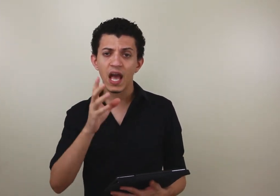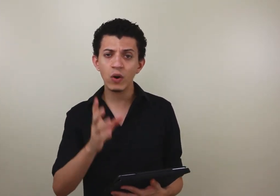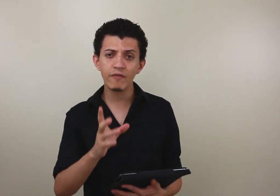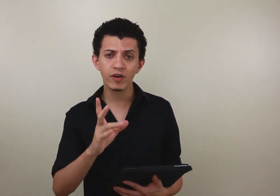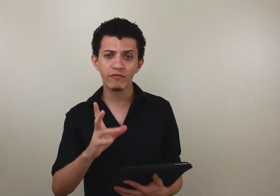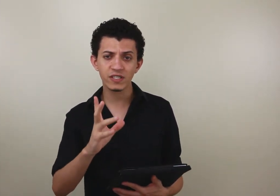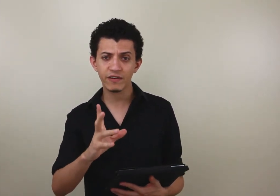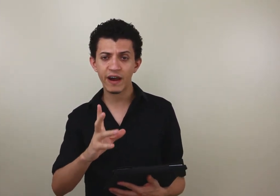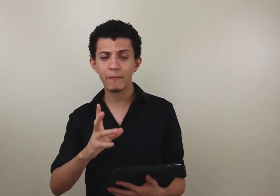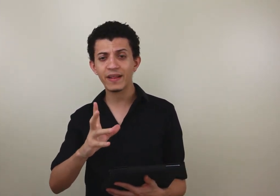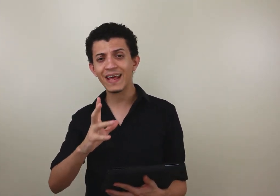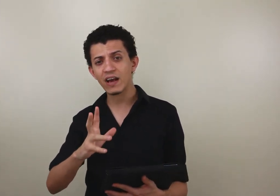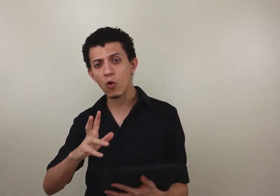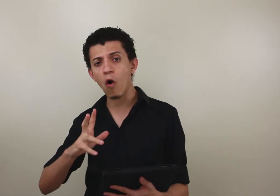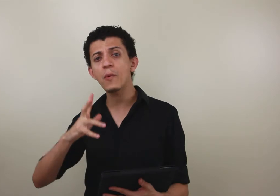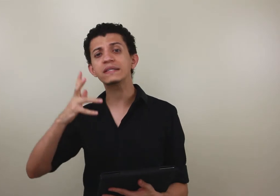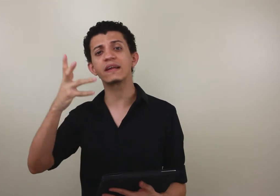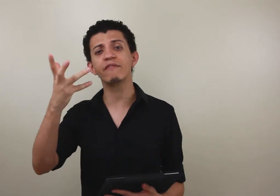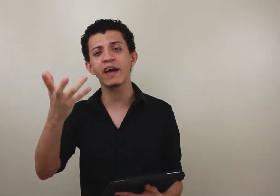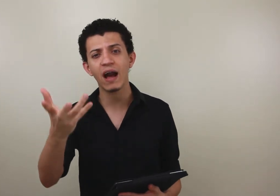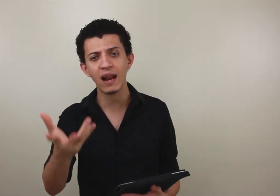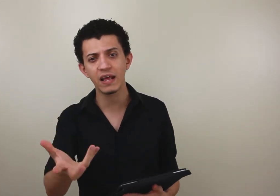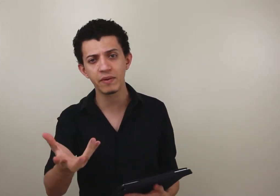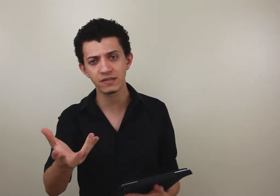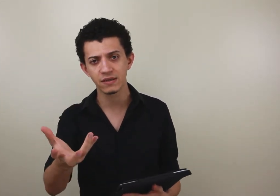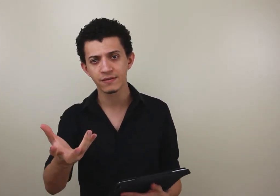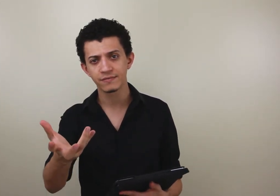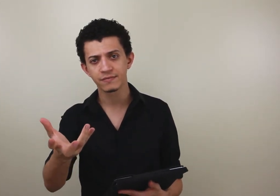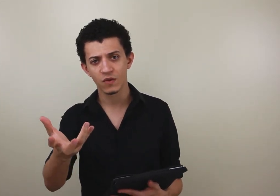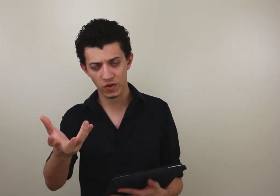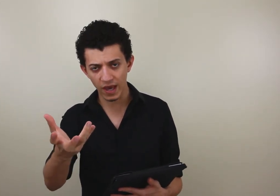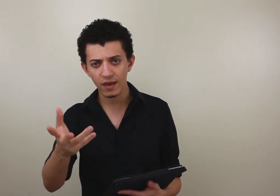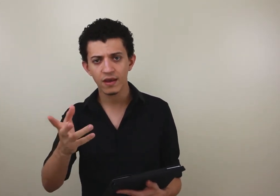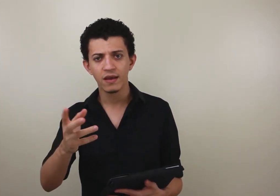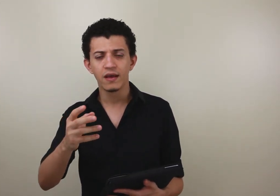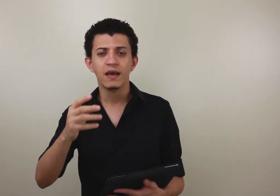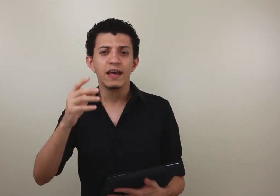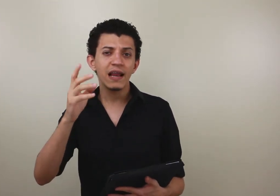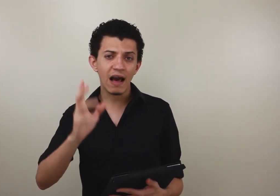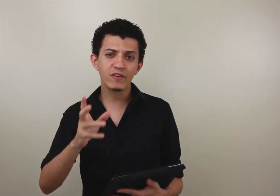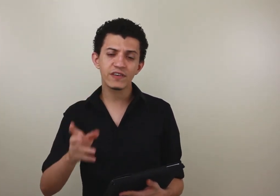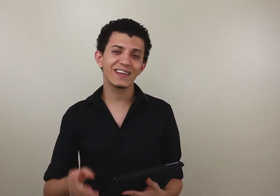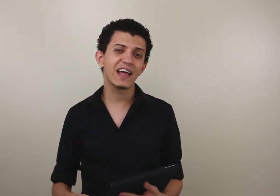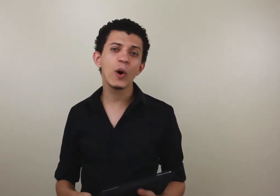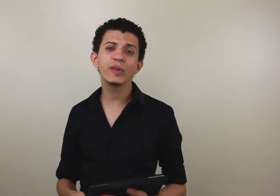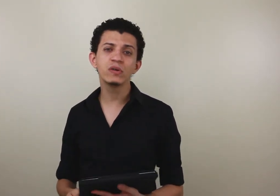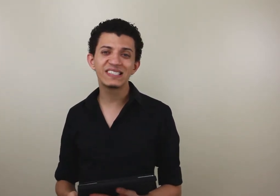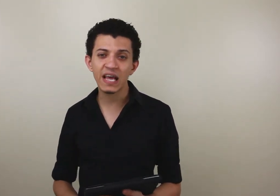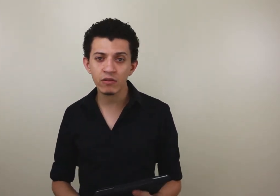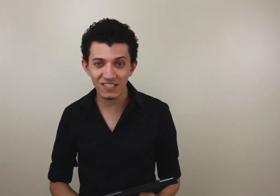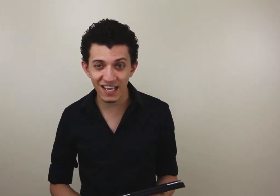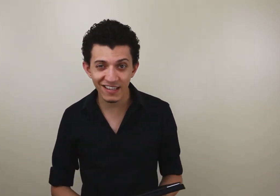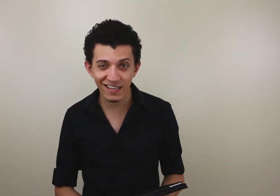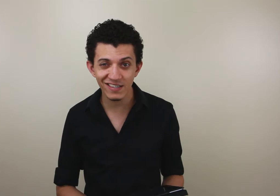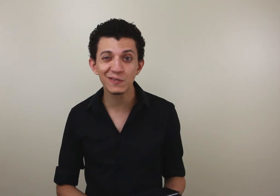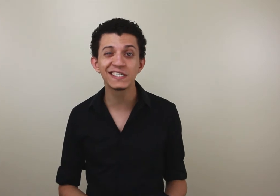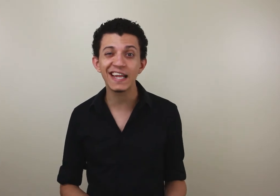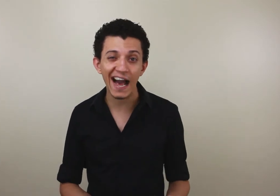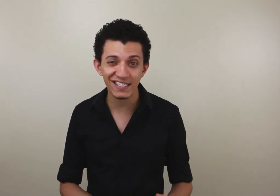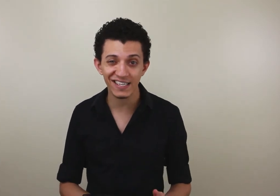é um livro que você vai aprender como escrever a Libras, ok? E lá você vai ter 875 sinais de